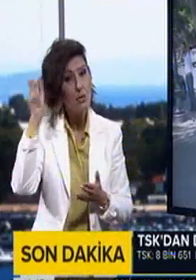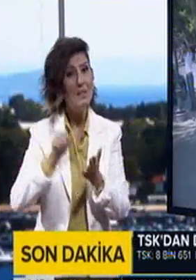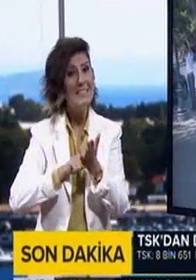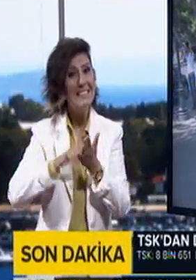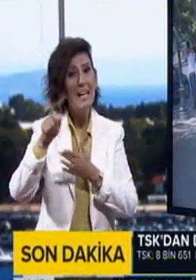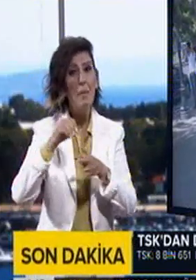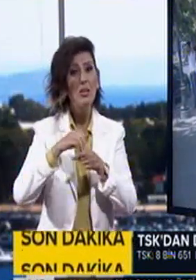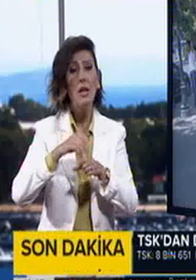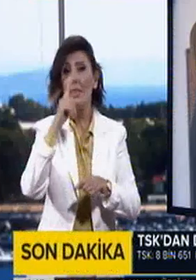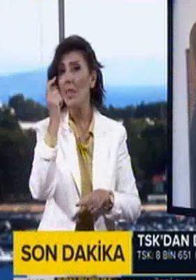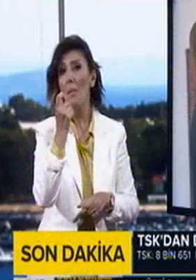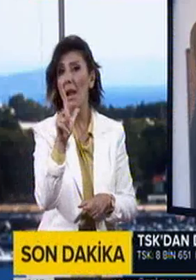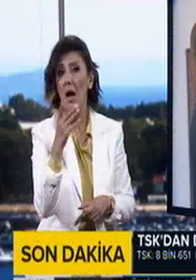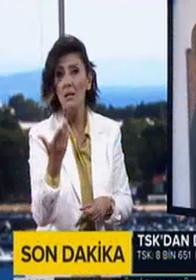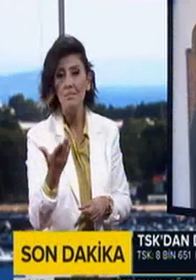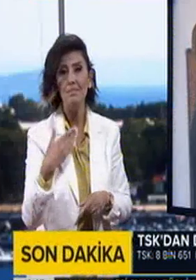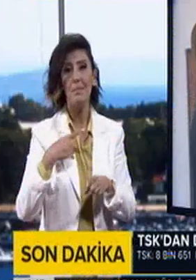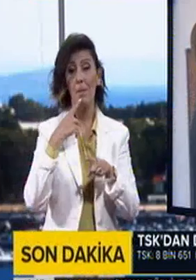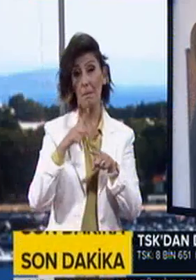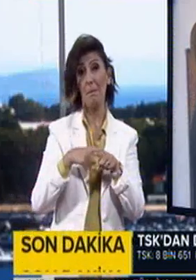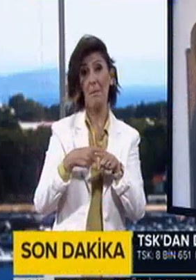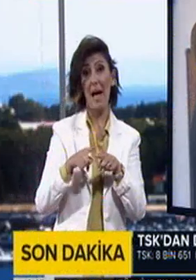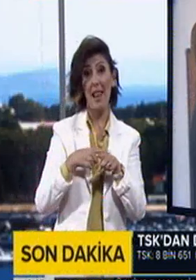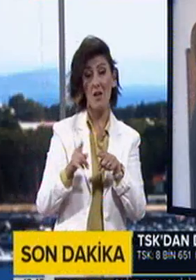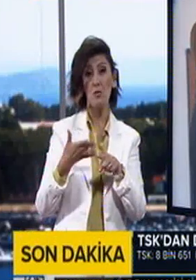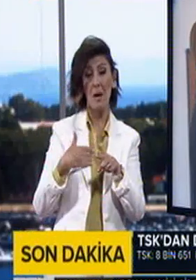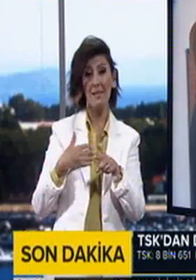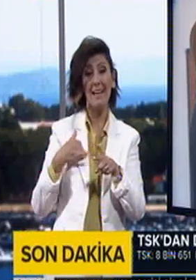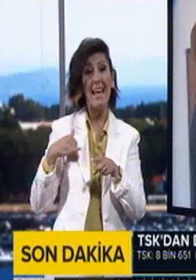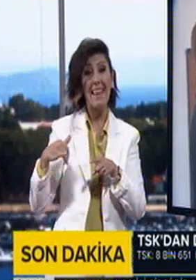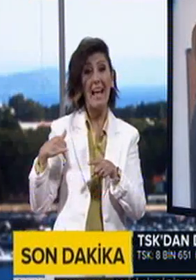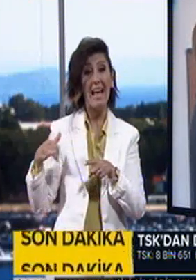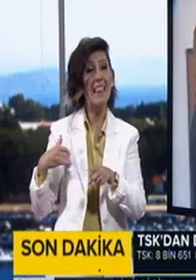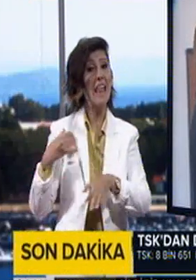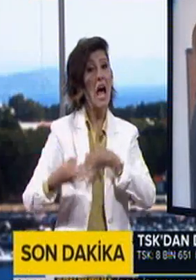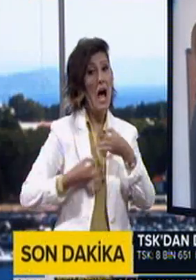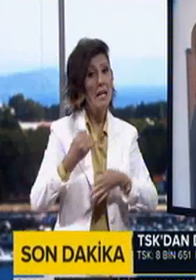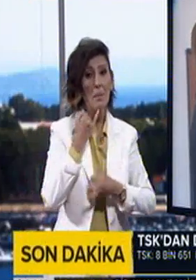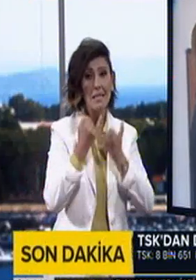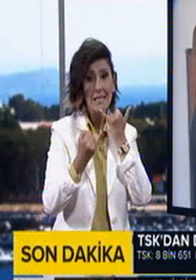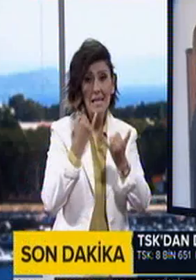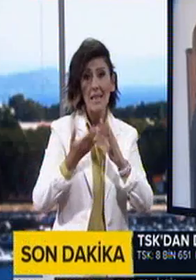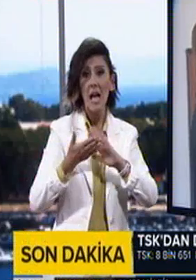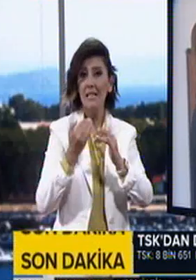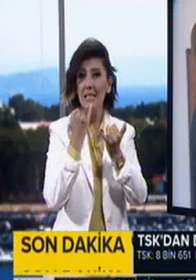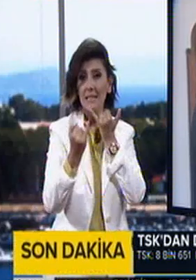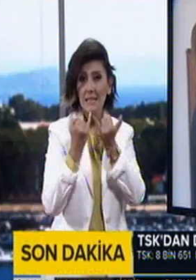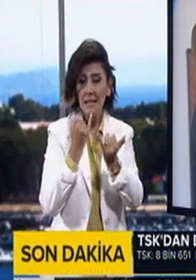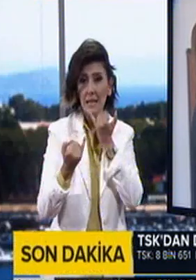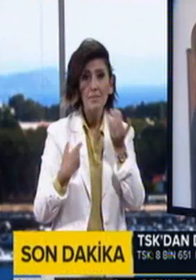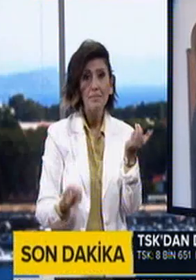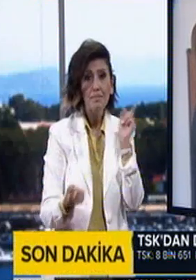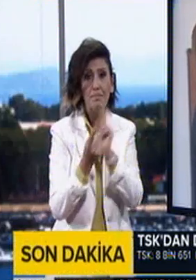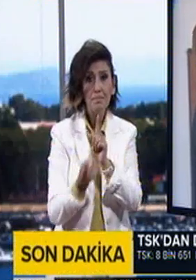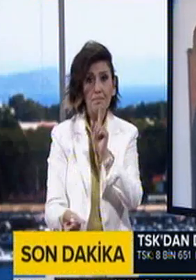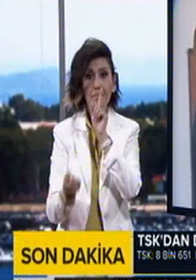neler yapmak gerekiyor? Paylaşmak. Yani yakınlarıyla, akraba ziyaretleri, arkadaş ziyaretleriyle bir araya